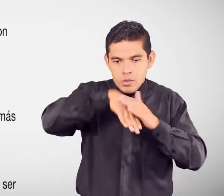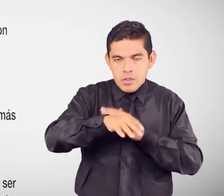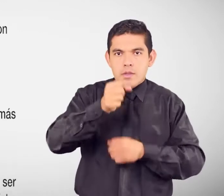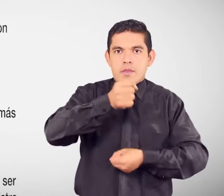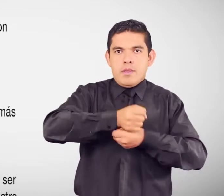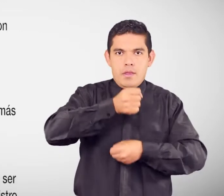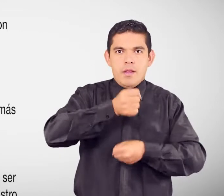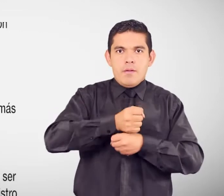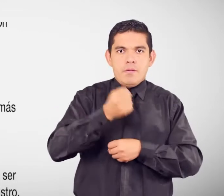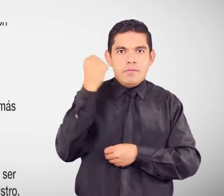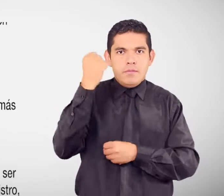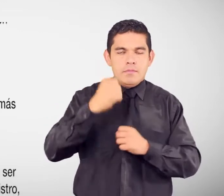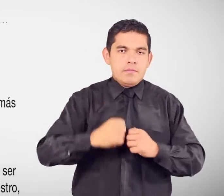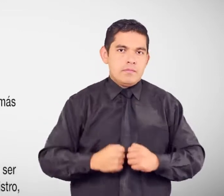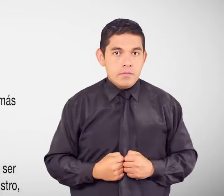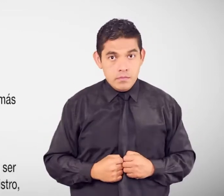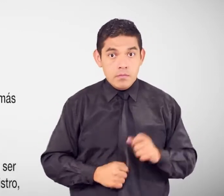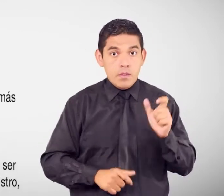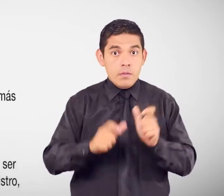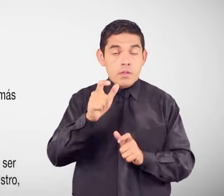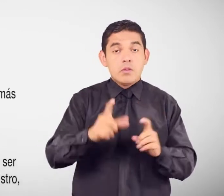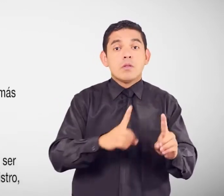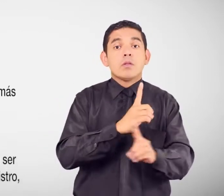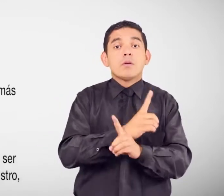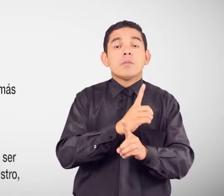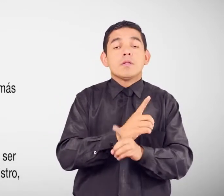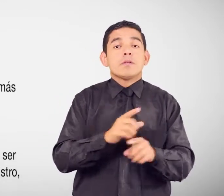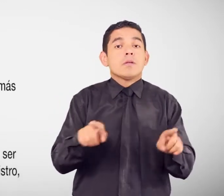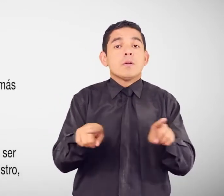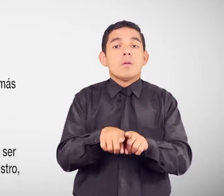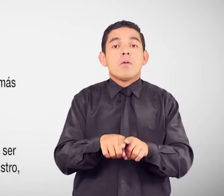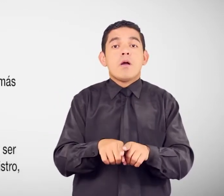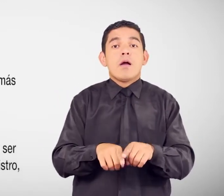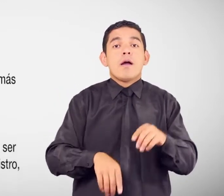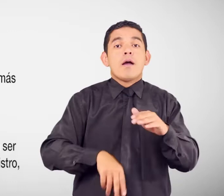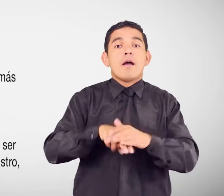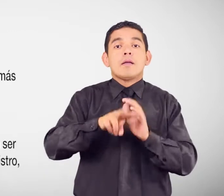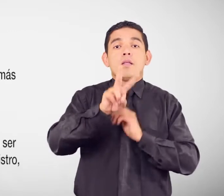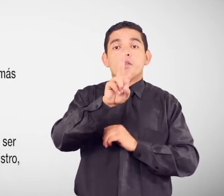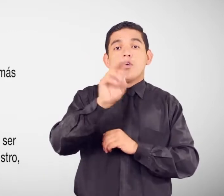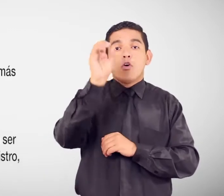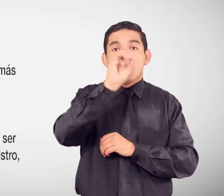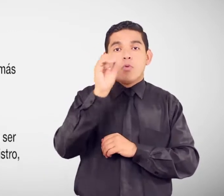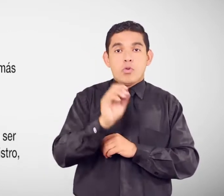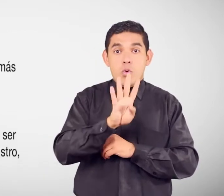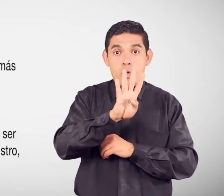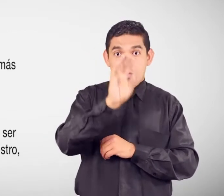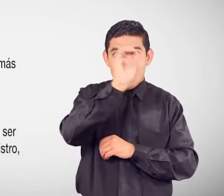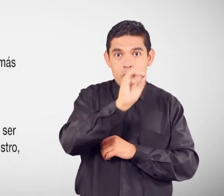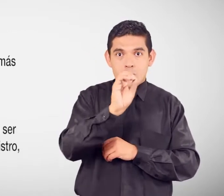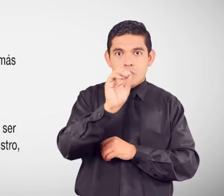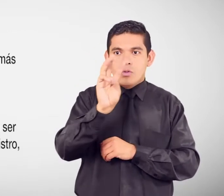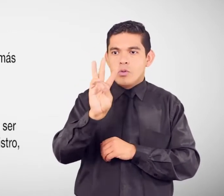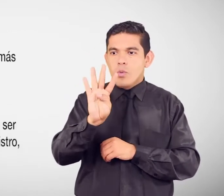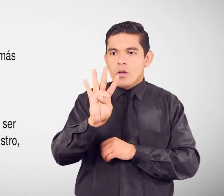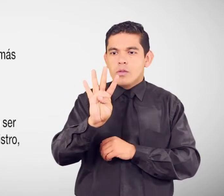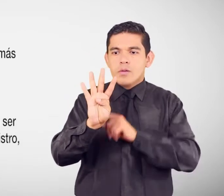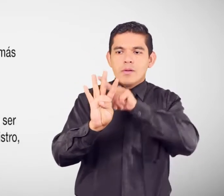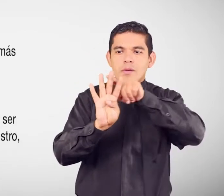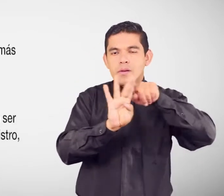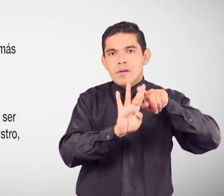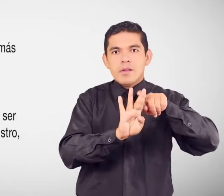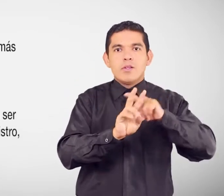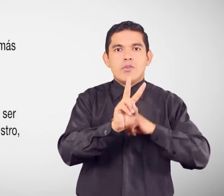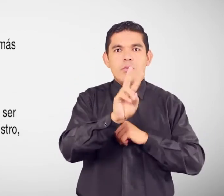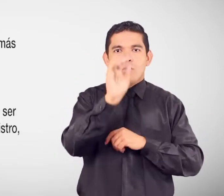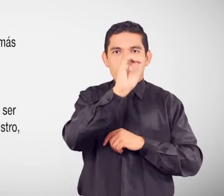derecho Las personas con discapacidad Hasta el 2% De la cuota laboral De conformidad con el reglamento